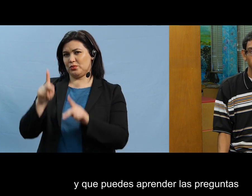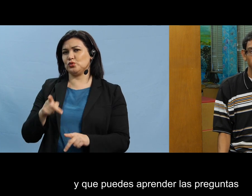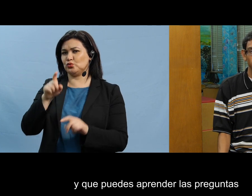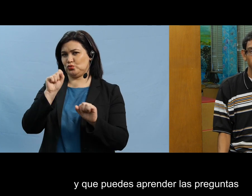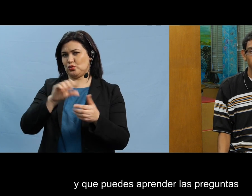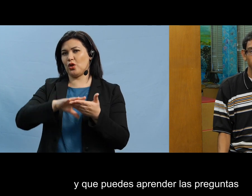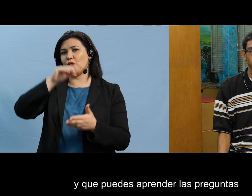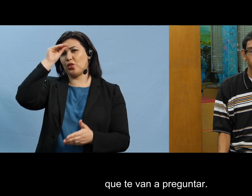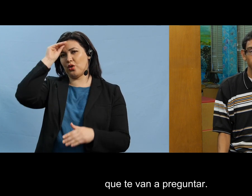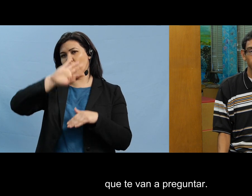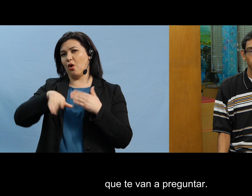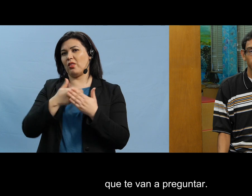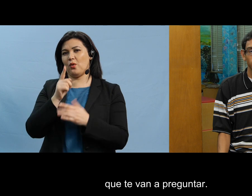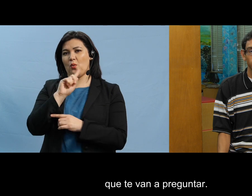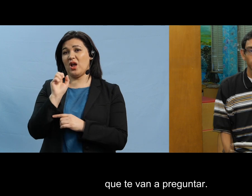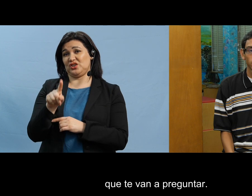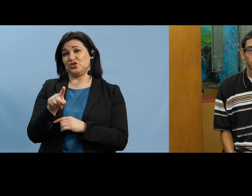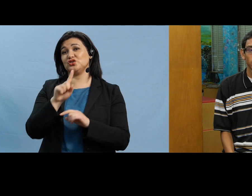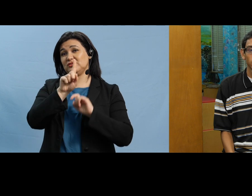las preguntas que te van a